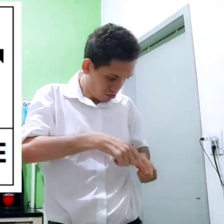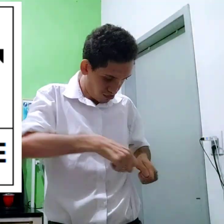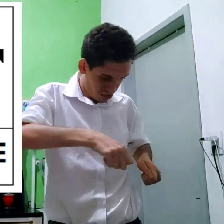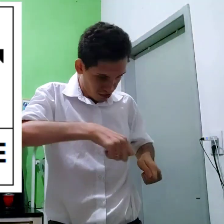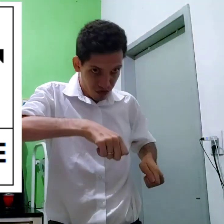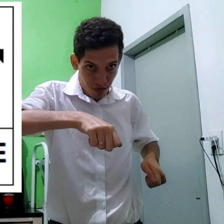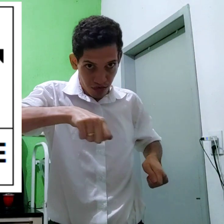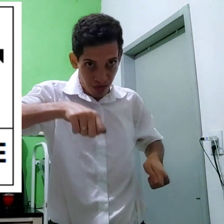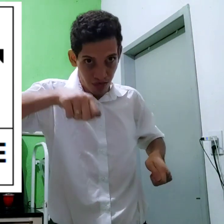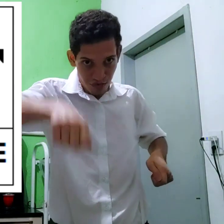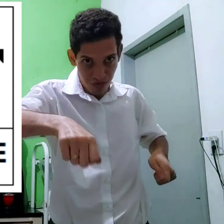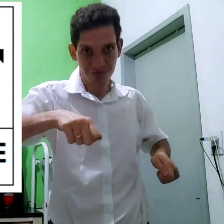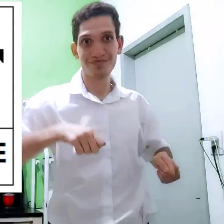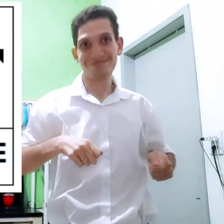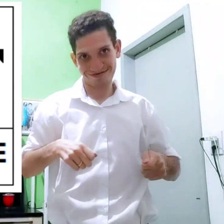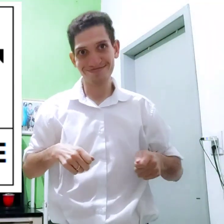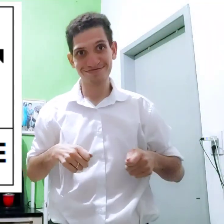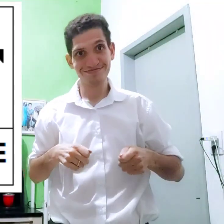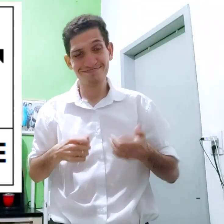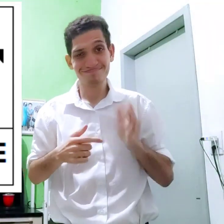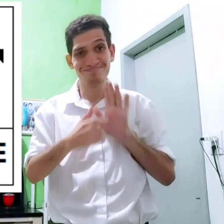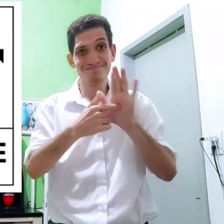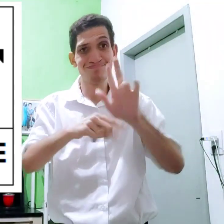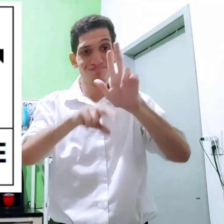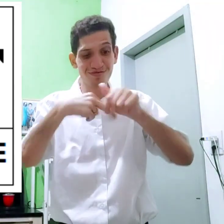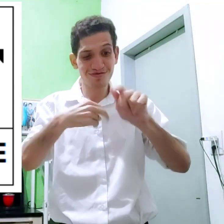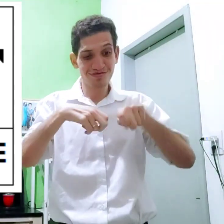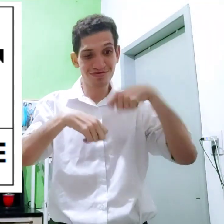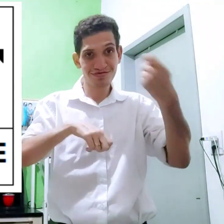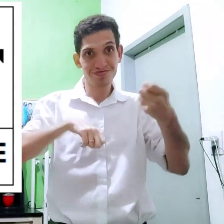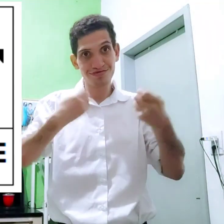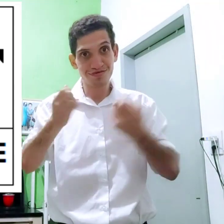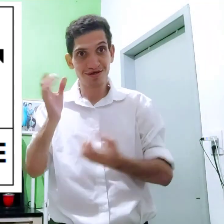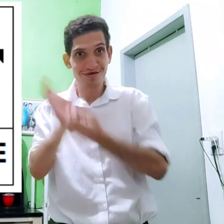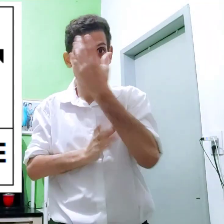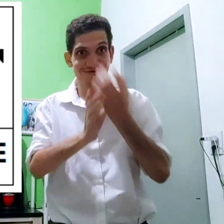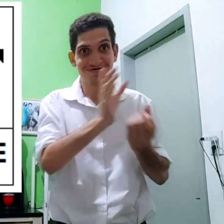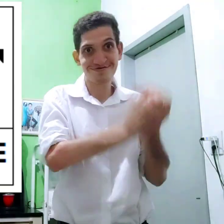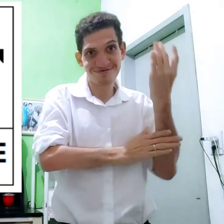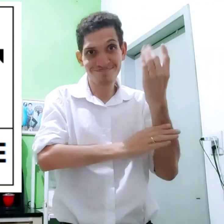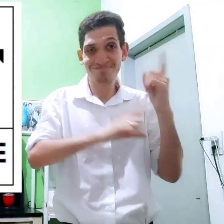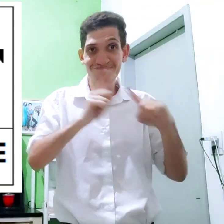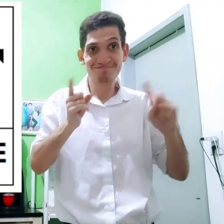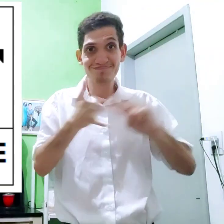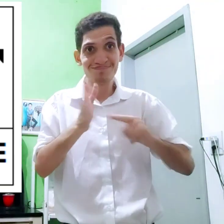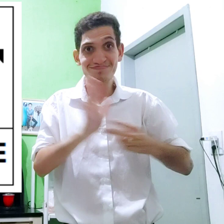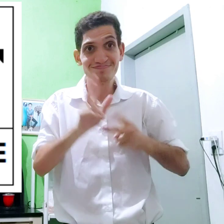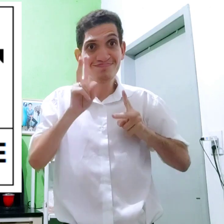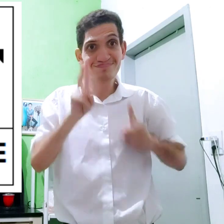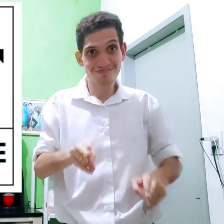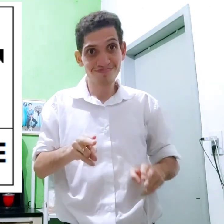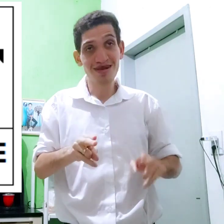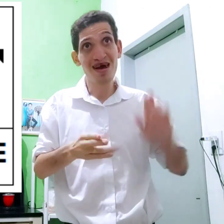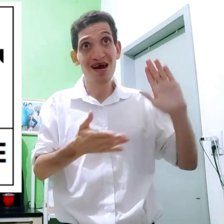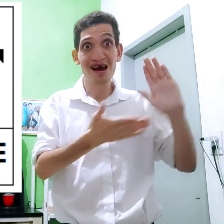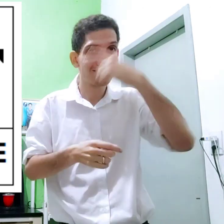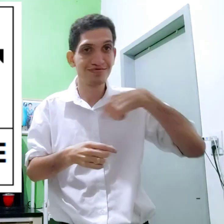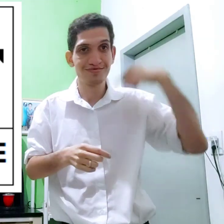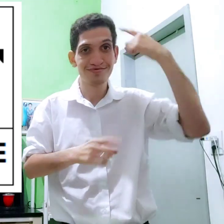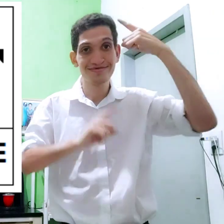do ponto A ao ponto B Então mostra o que? O sinal espreu Mas significa